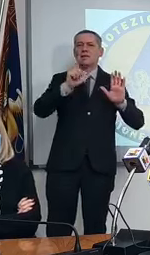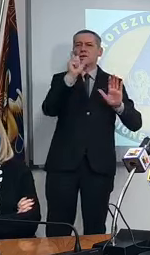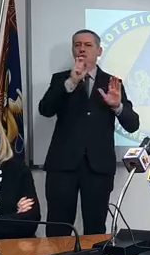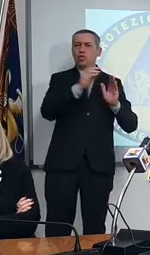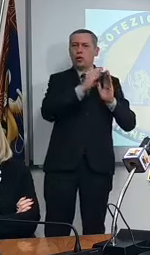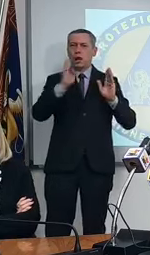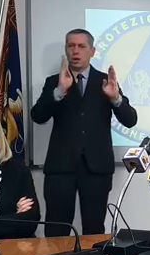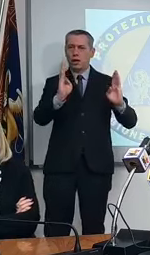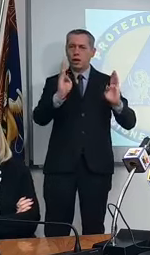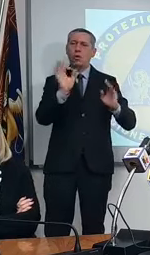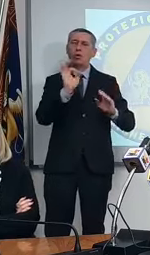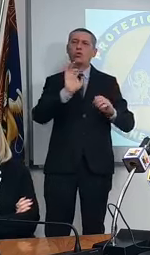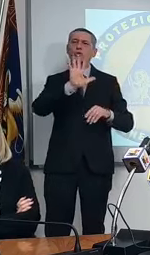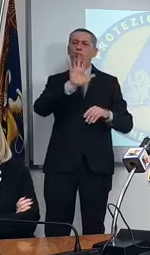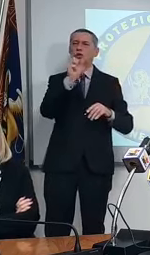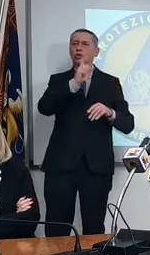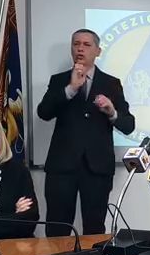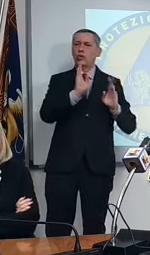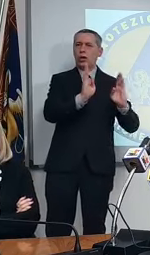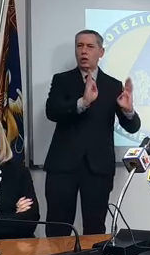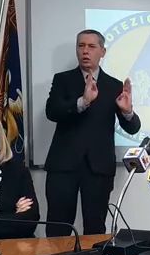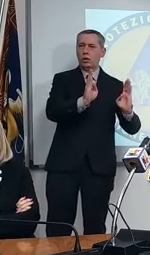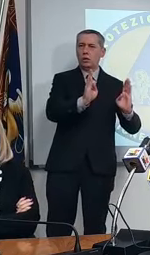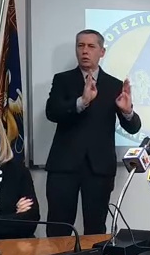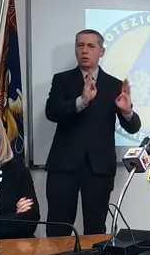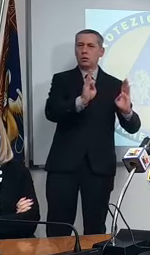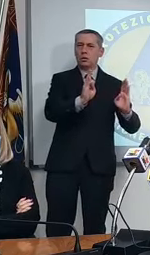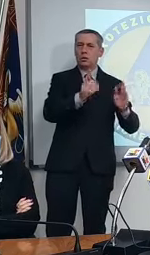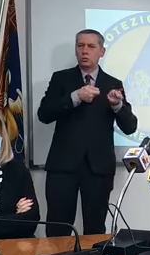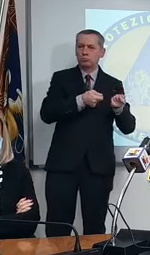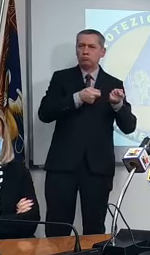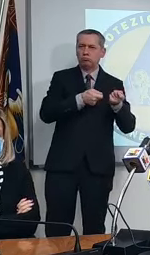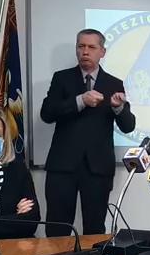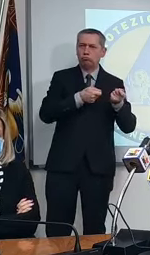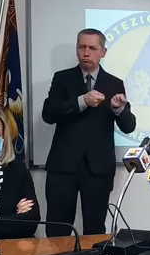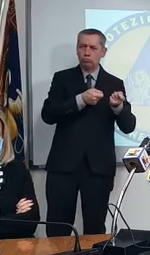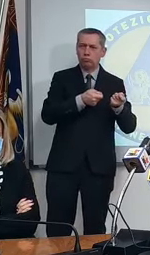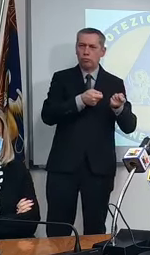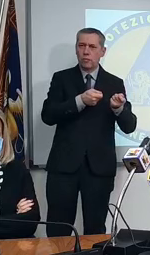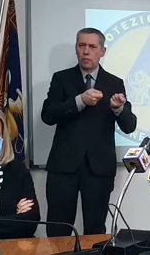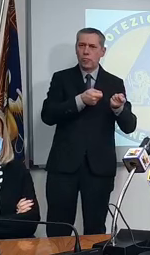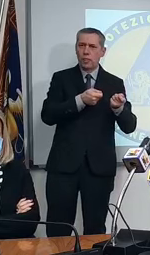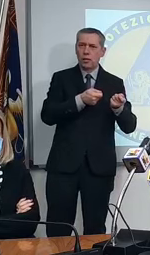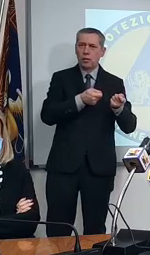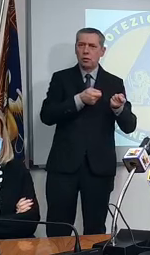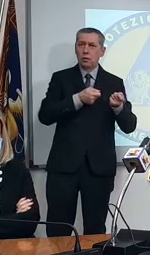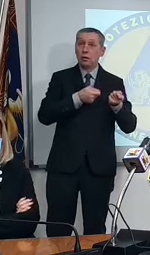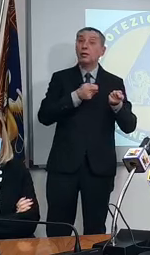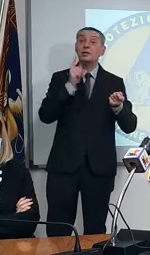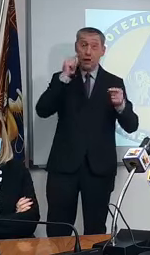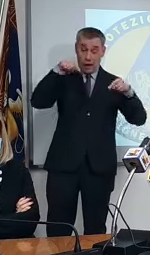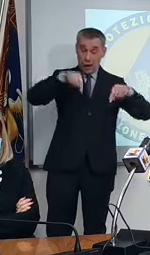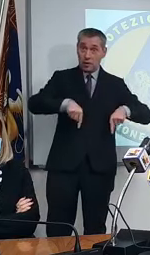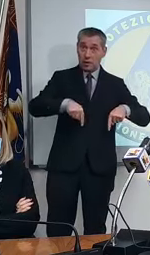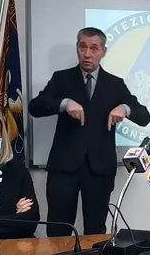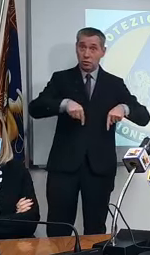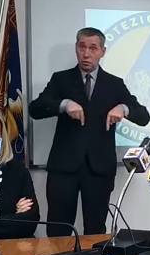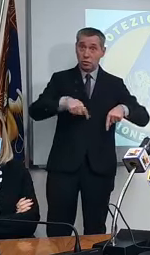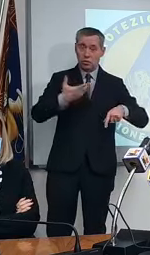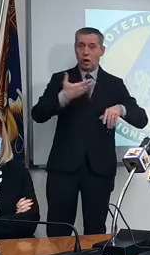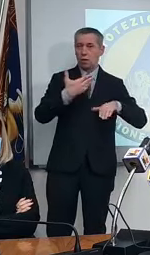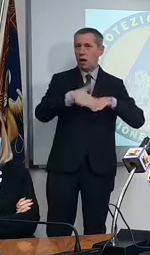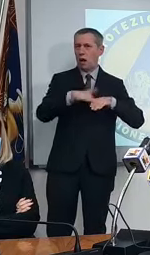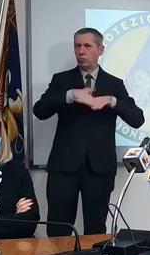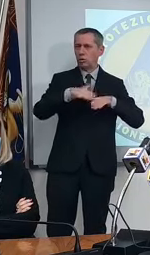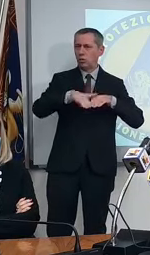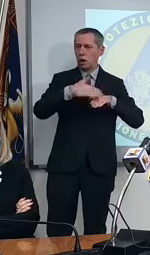in maniera tranquilla oppure a spingere io credo che se noi spingiamo adesso quando arriveranno vaccini abbiamo già una macchina potente se